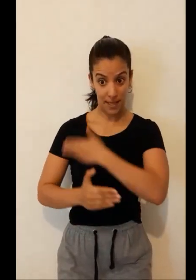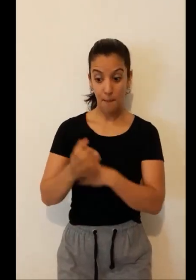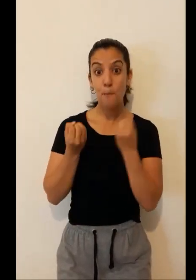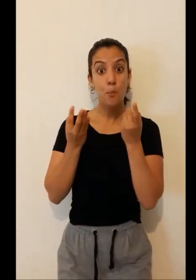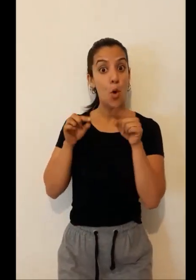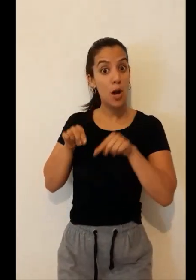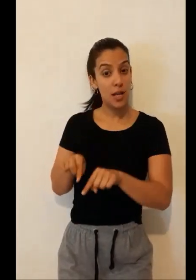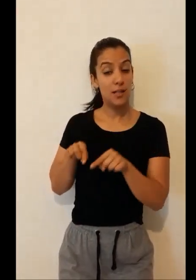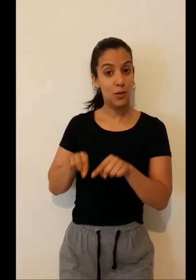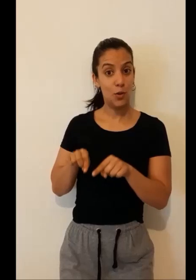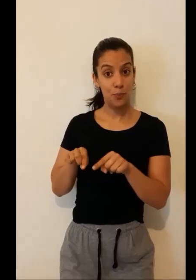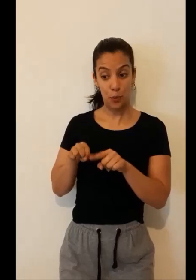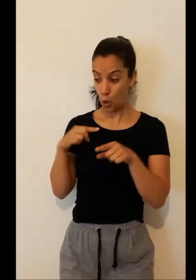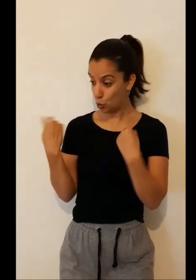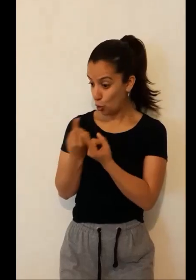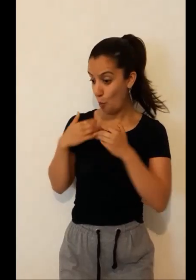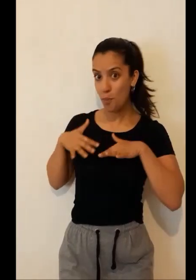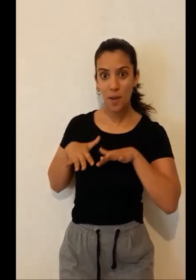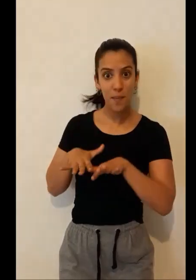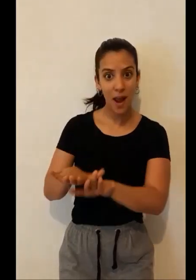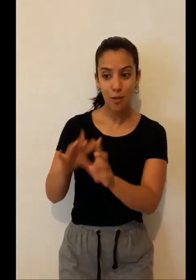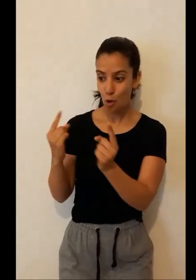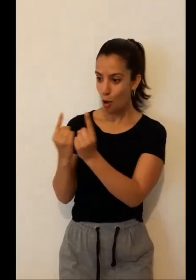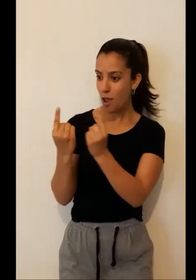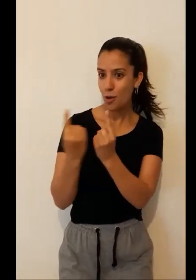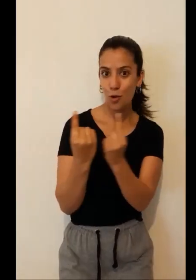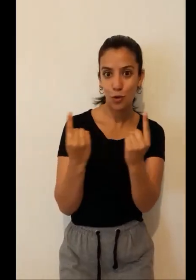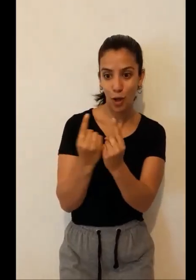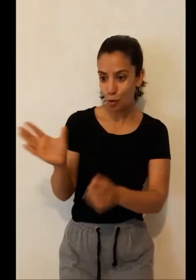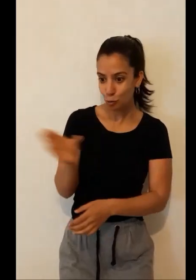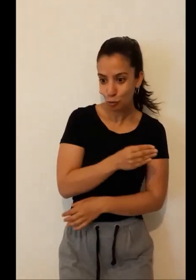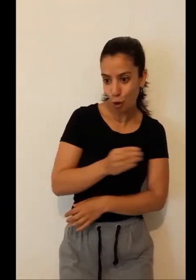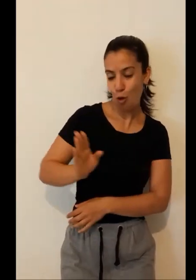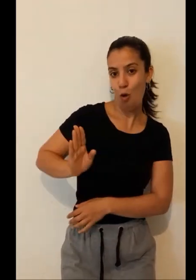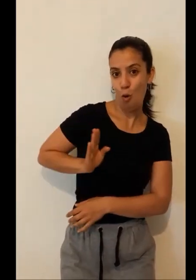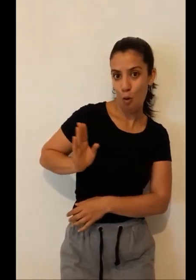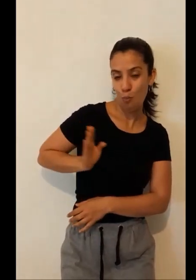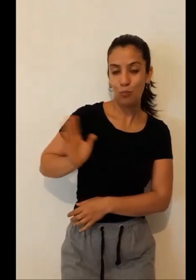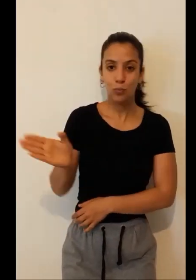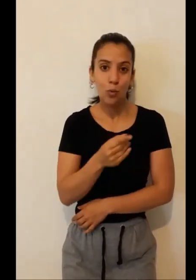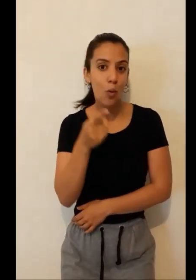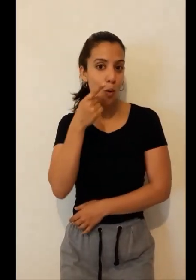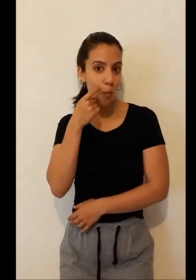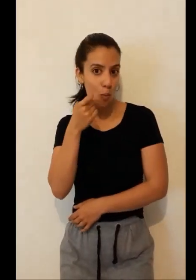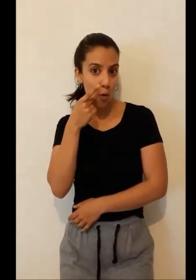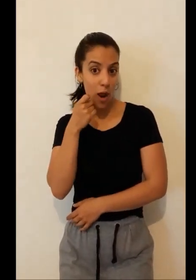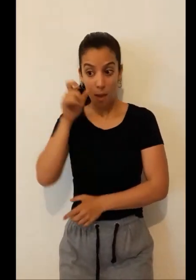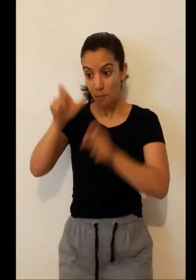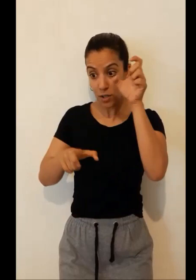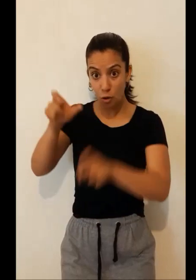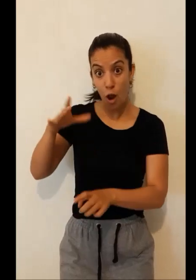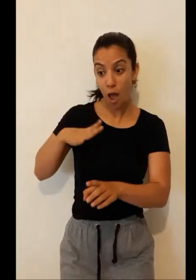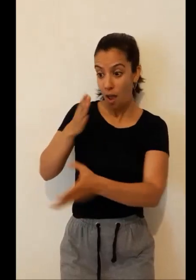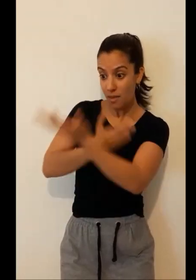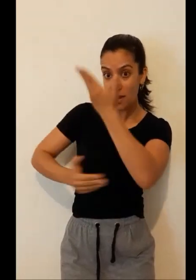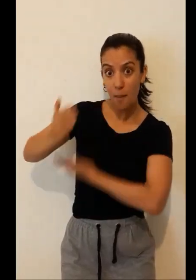Por eso es que estamos planificando encontrarnos todos y todas personas con y sin discapacidad